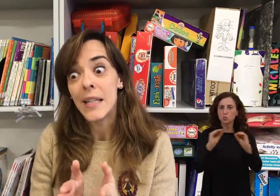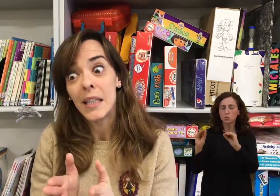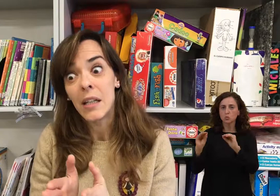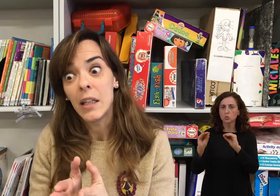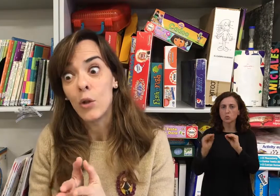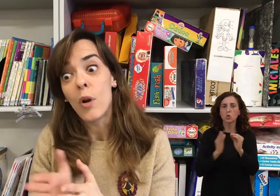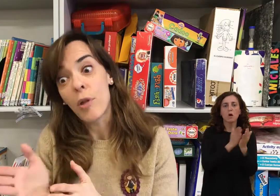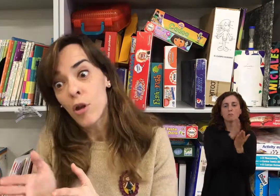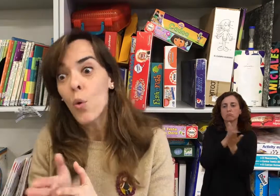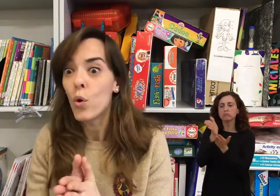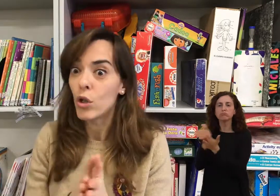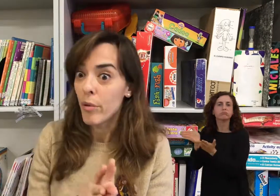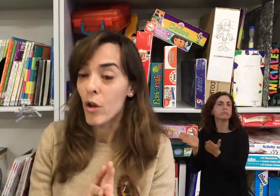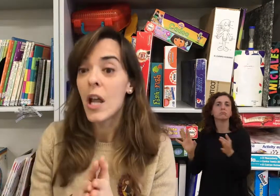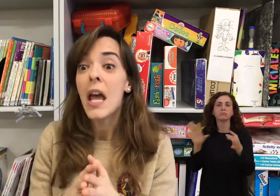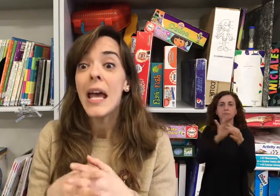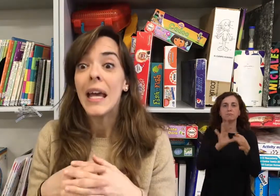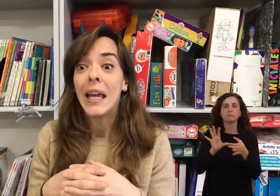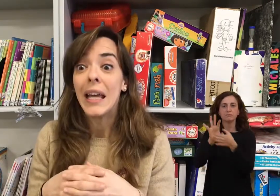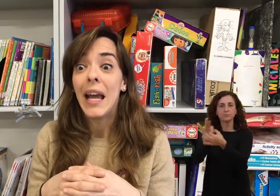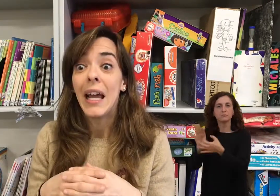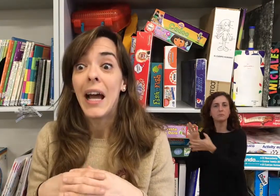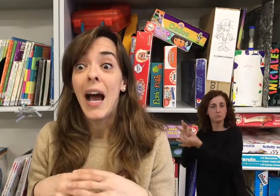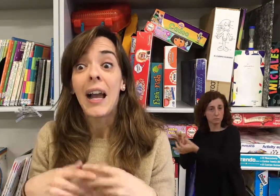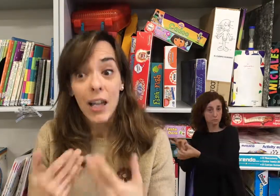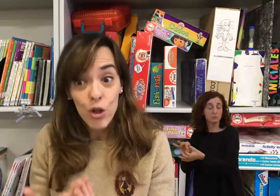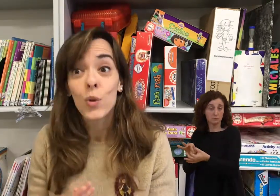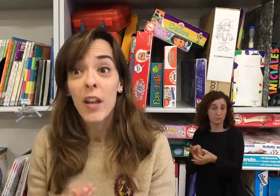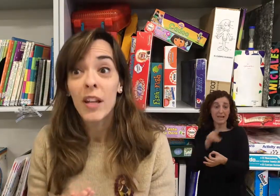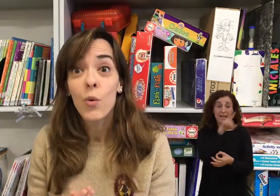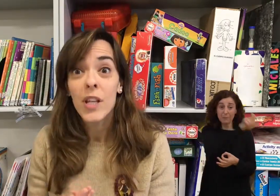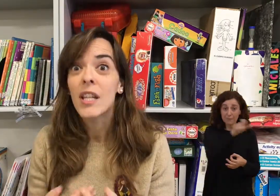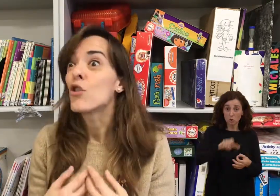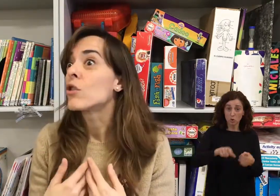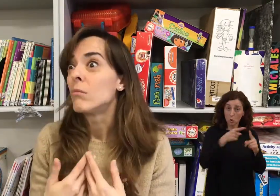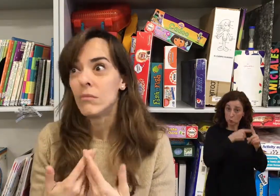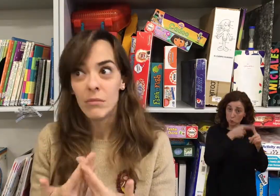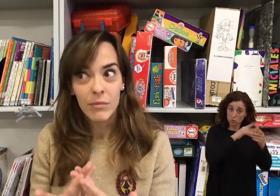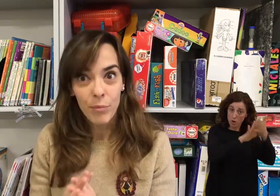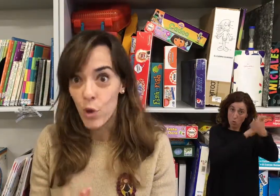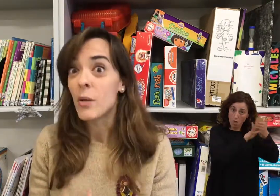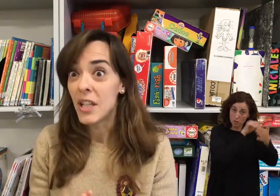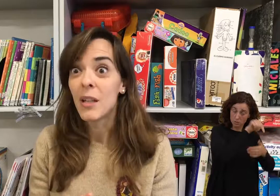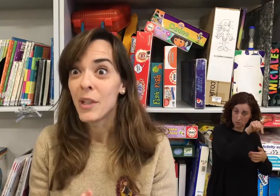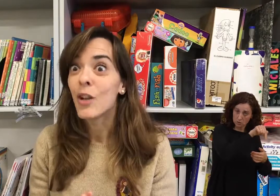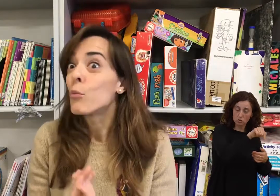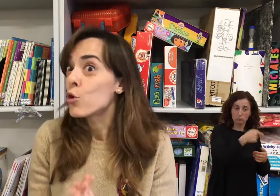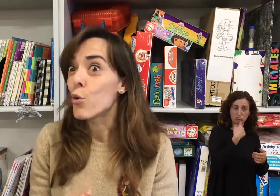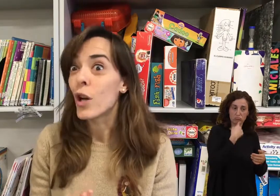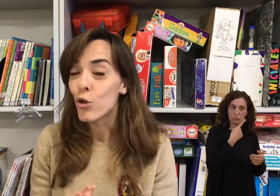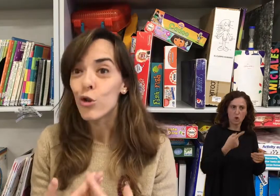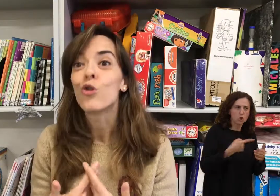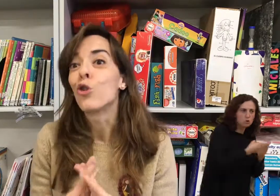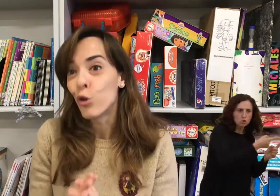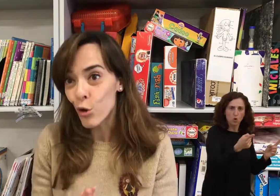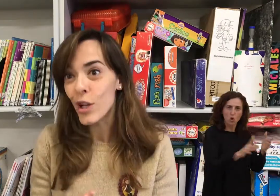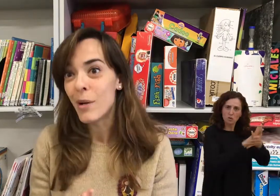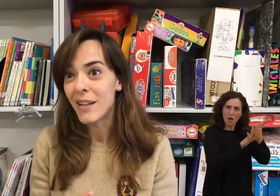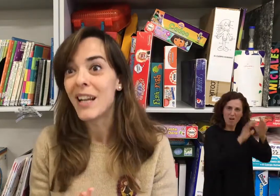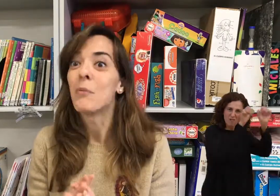necesitan una opción u otra opción. Aquellos que utilizan lengua de signos, pues evidentemente, como nos ocurra a nosotros, no todos hablan de la